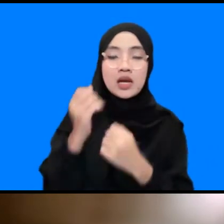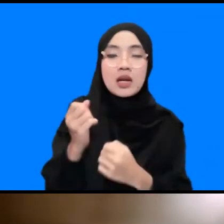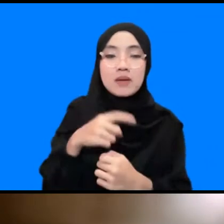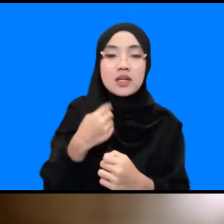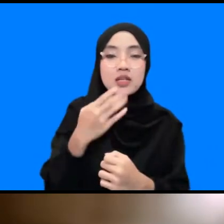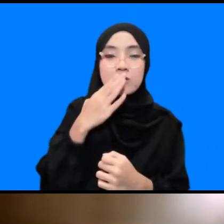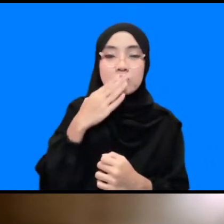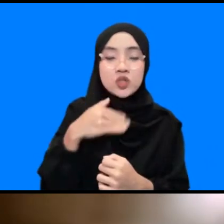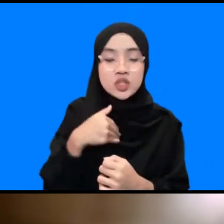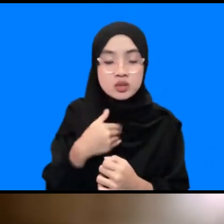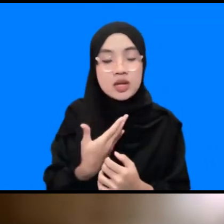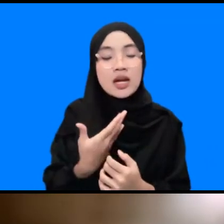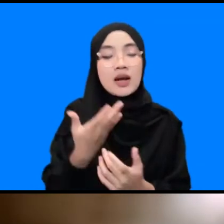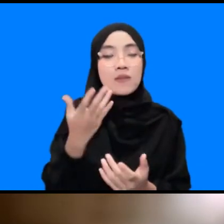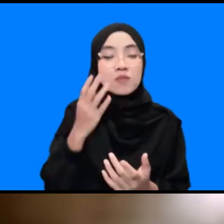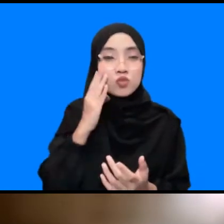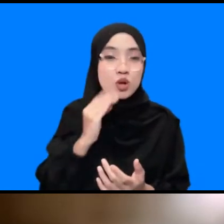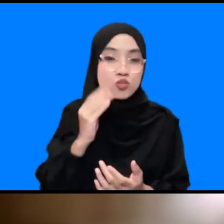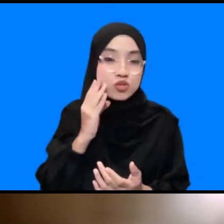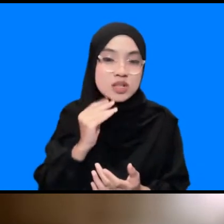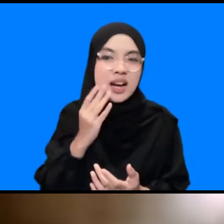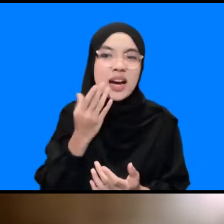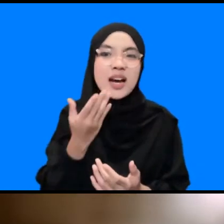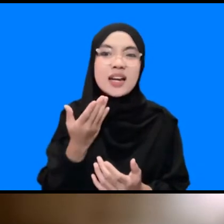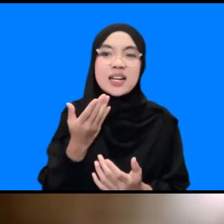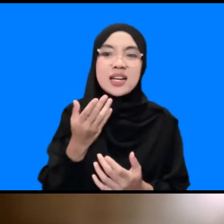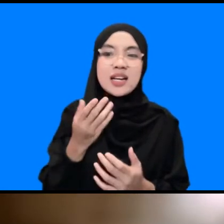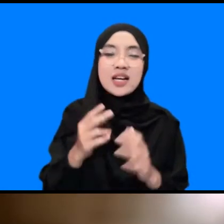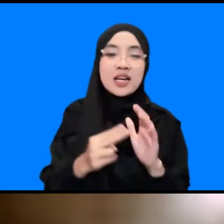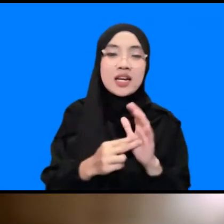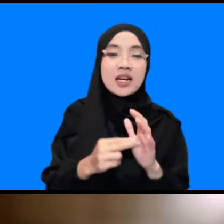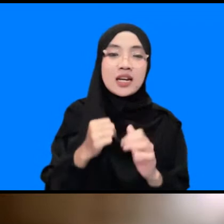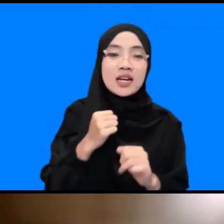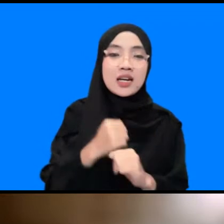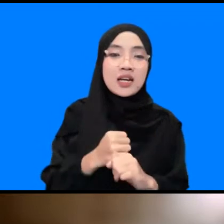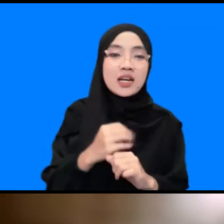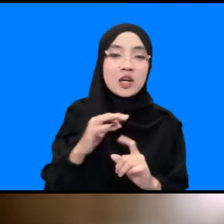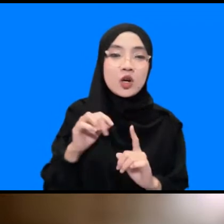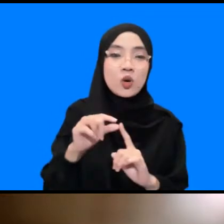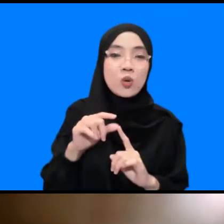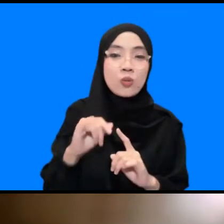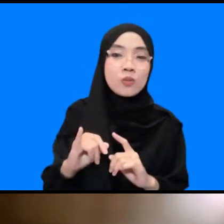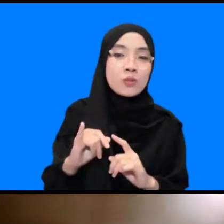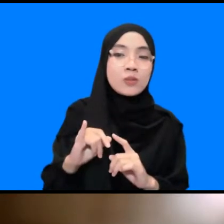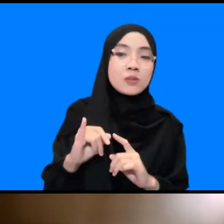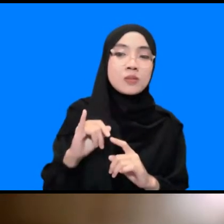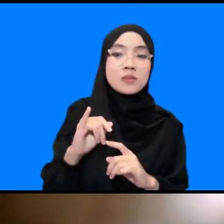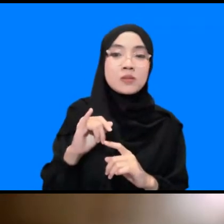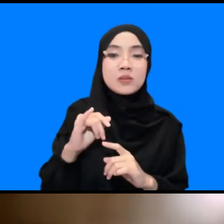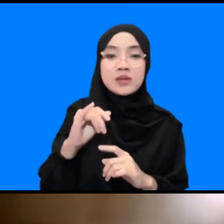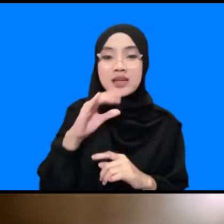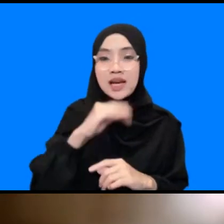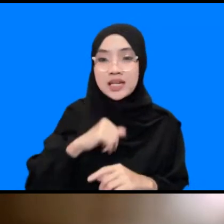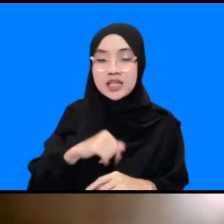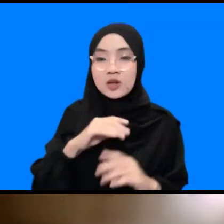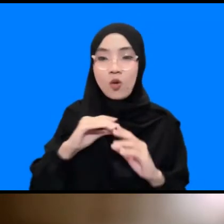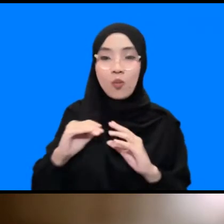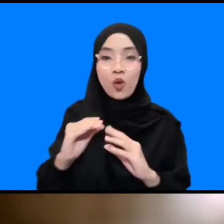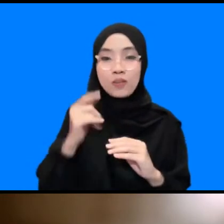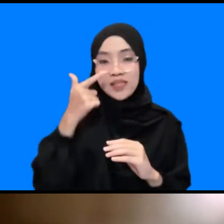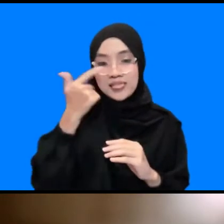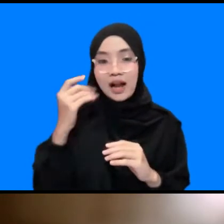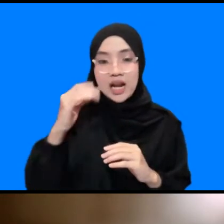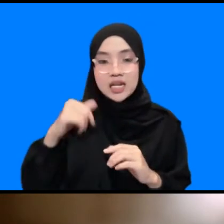mudah-mudahan melalui ngopi hari ini itu bisa kita carikan solusinya